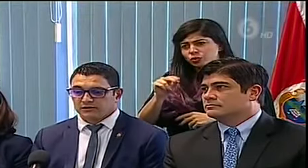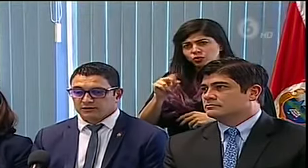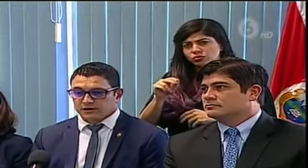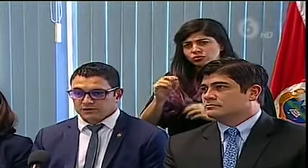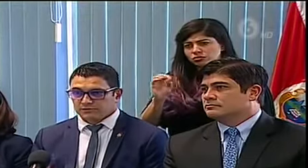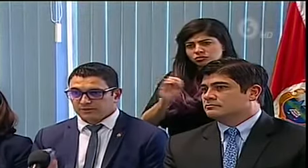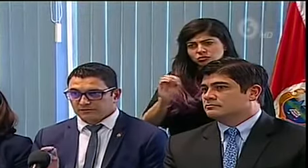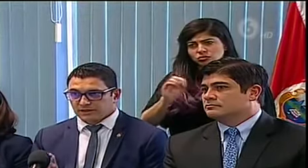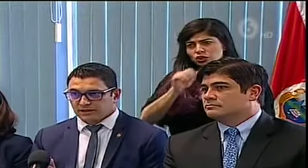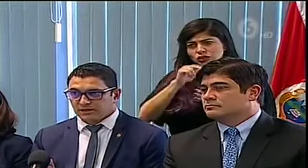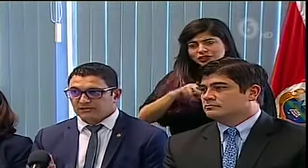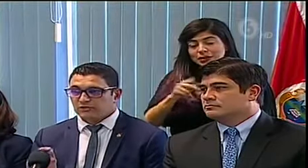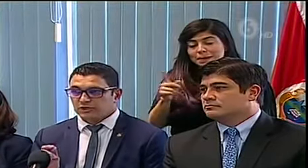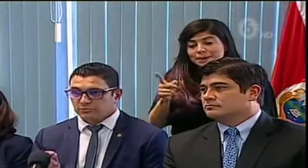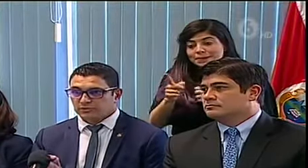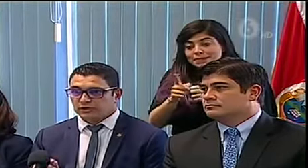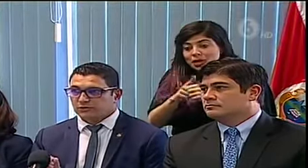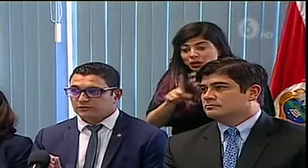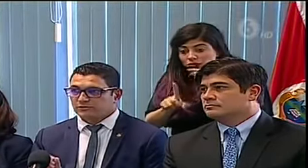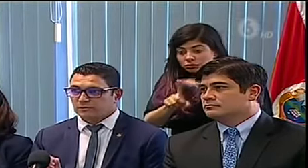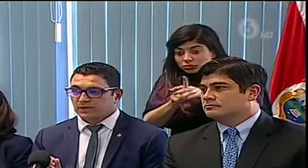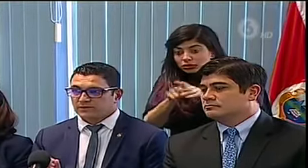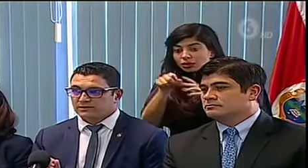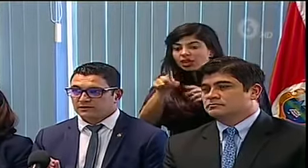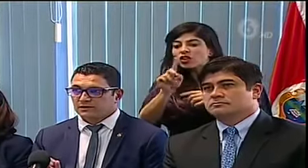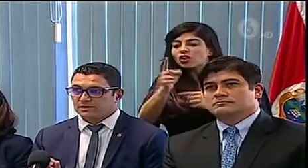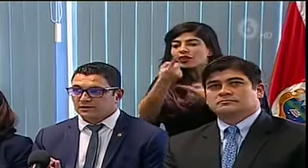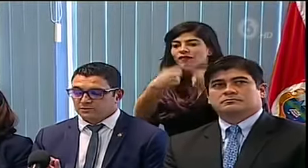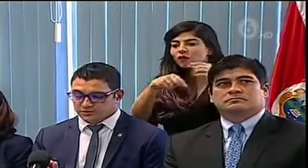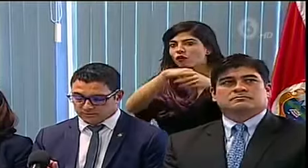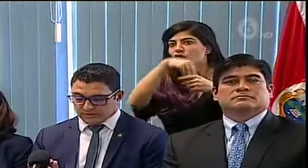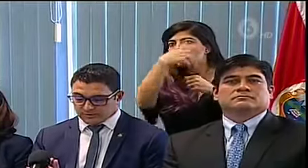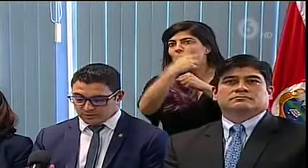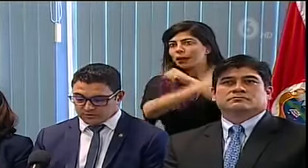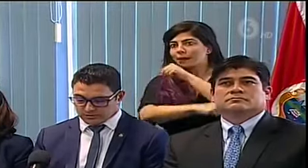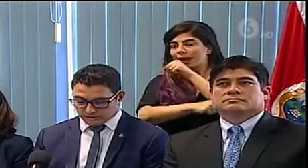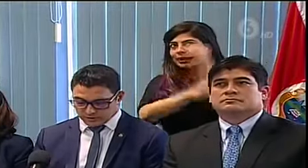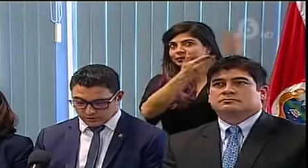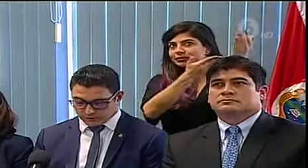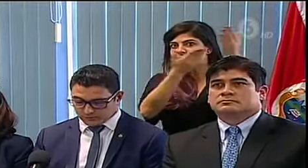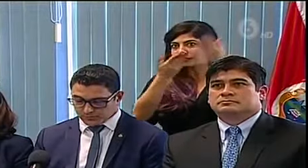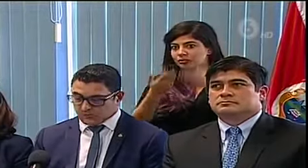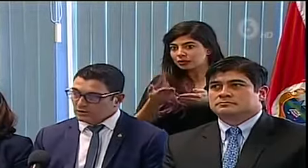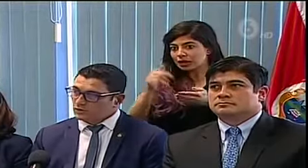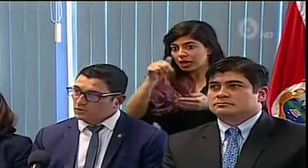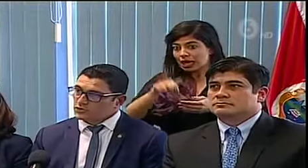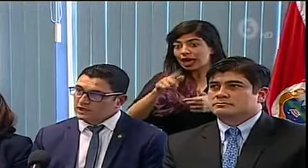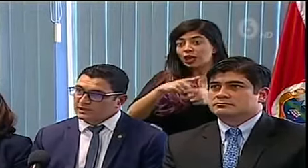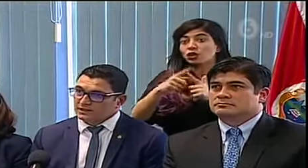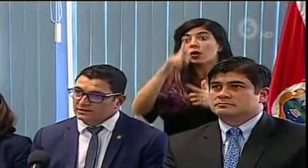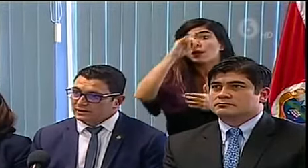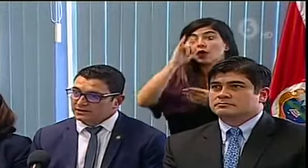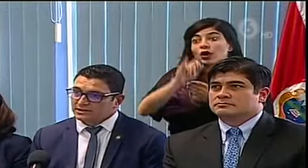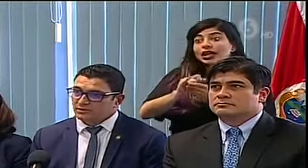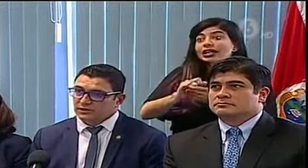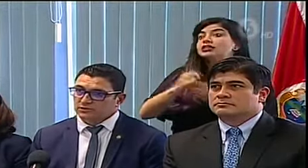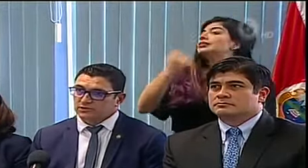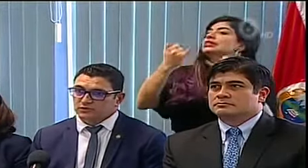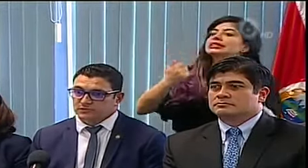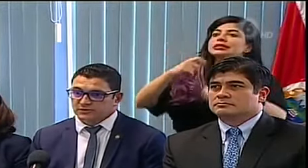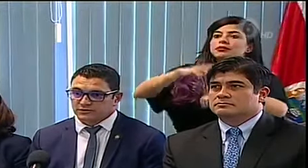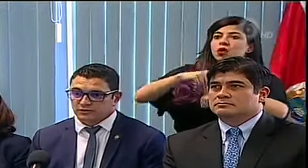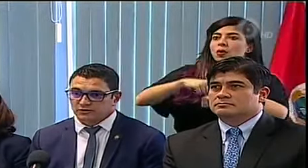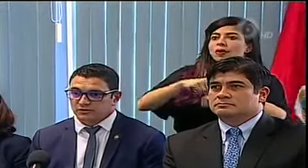Es el primer hallazgo importado en nuestro país, y justamente por esa situación no se amerita en este